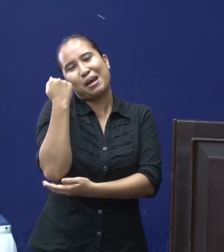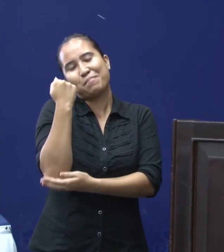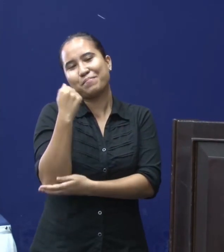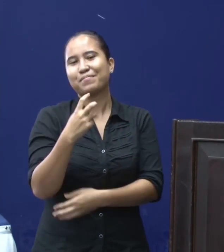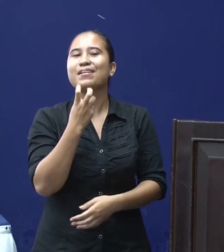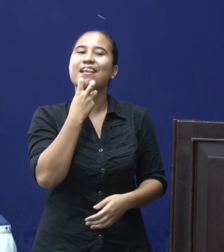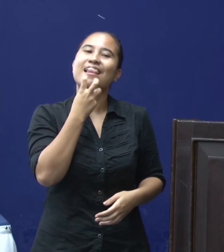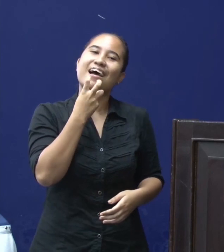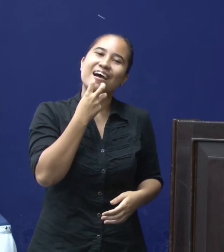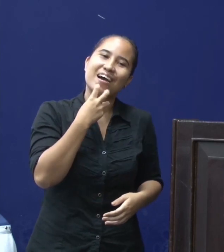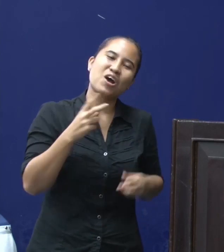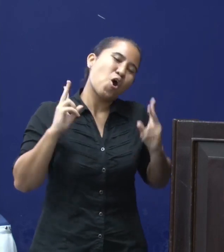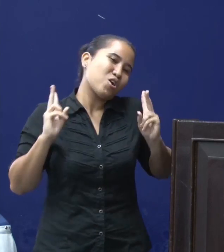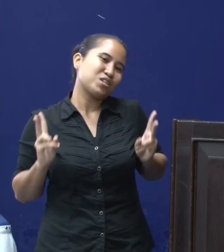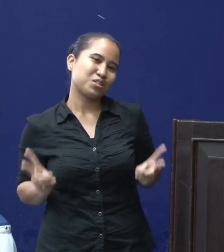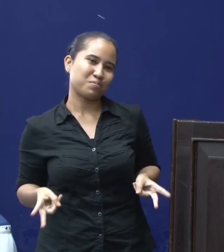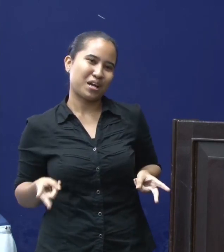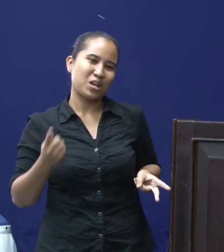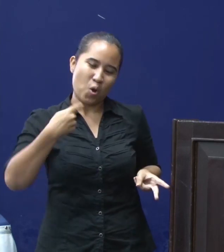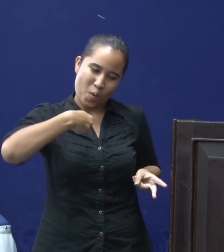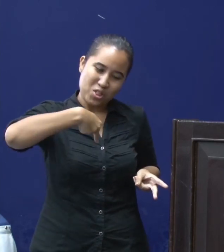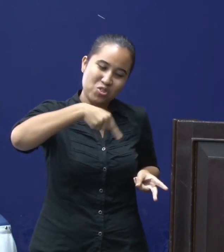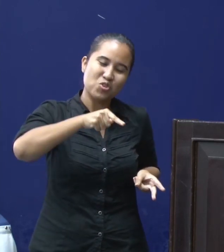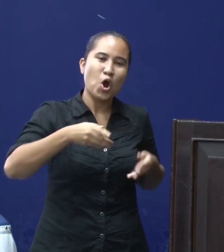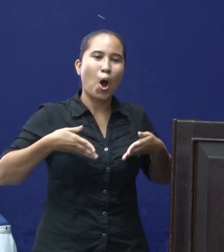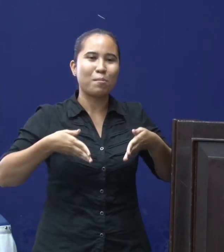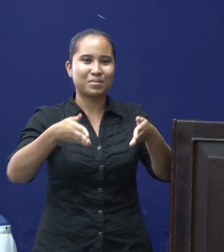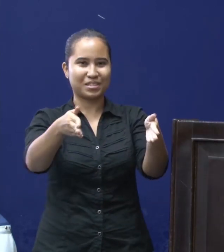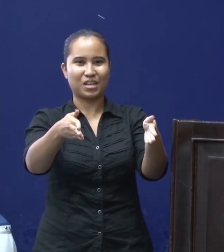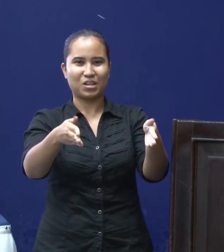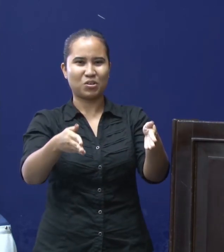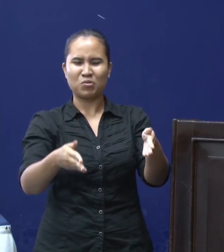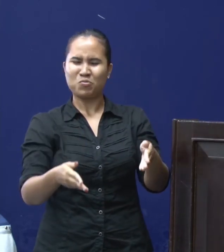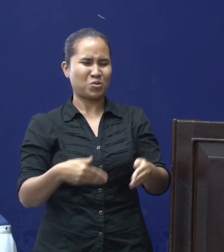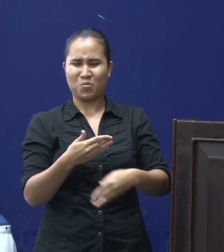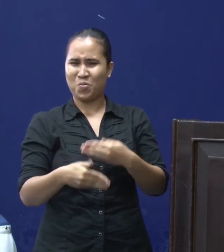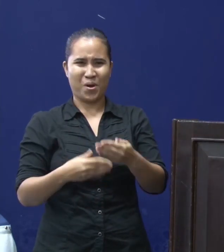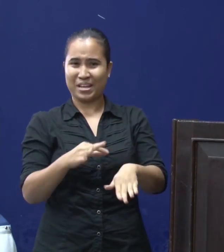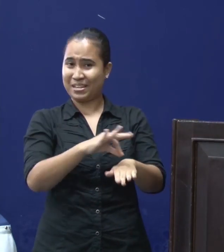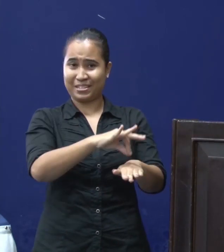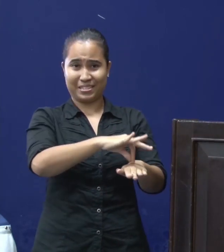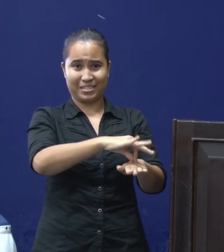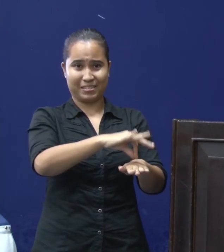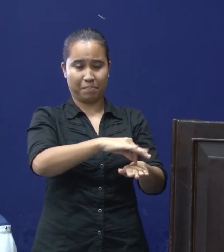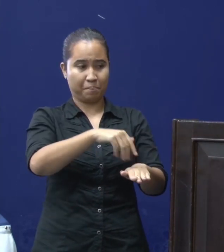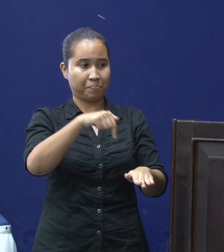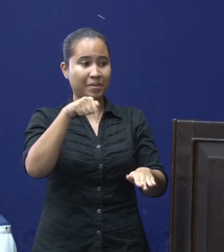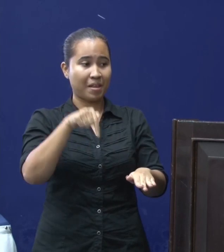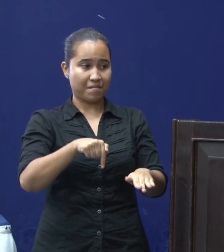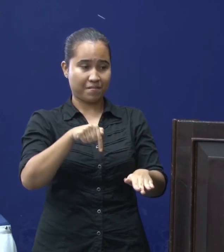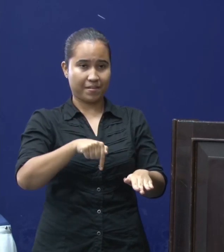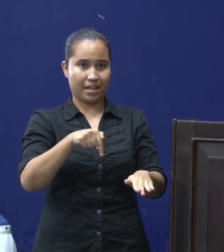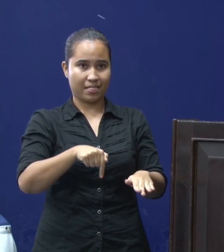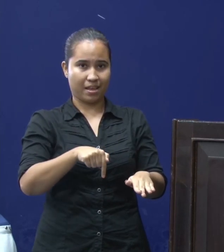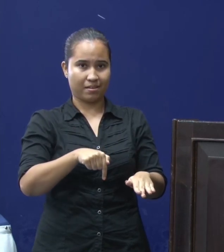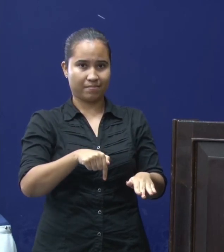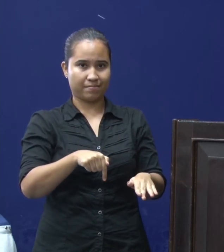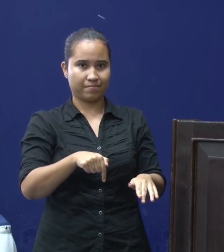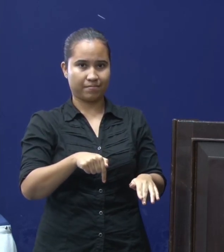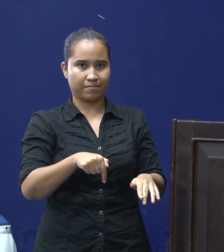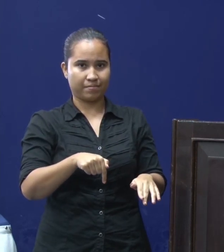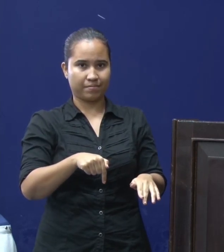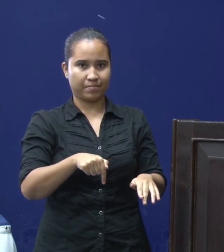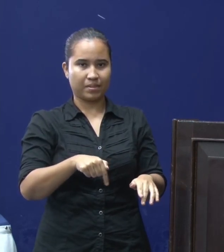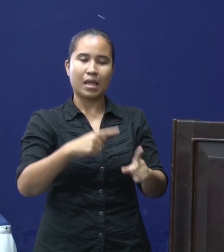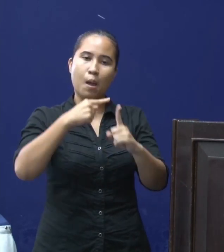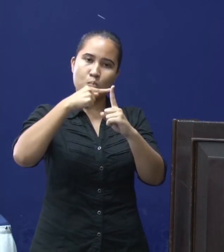Het is leuk. We gaan weer op straat. Want we worden niet ziek. Vandaag weer iemand die